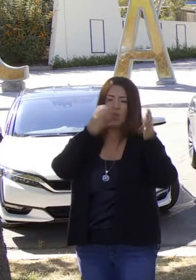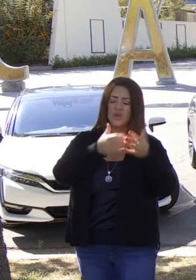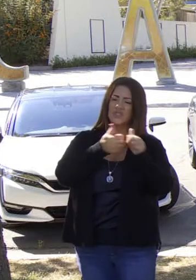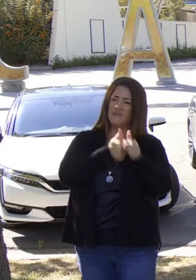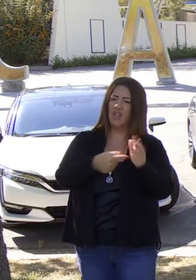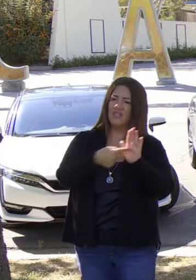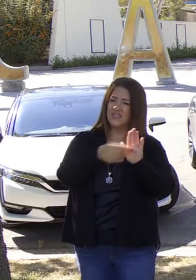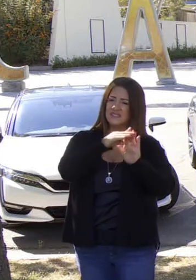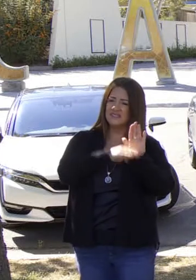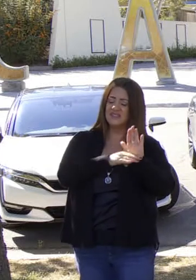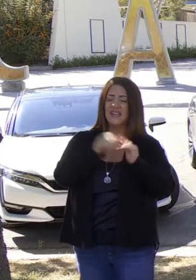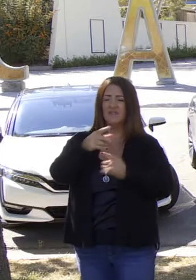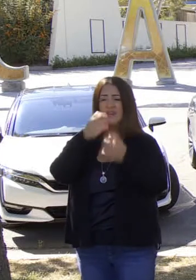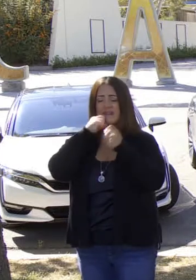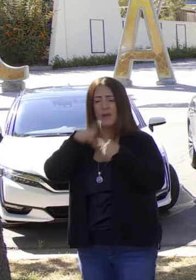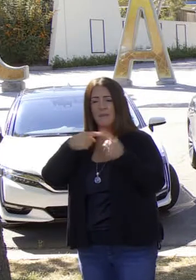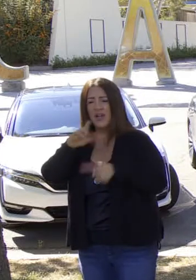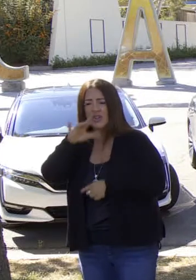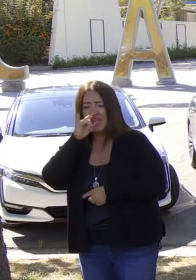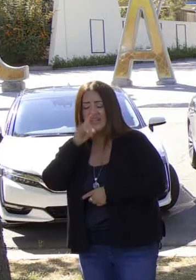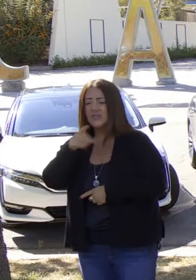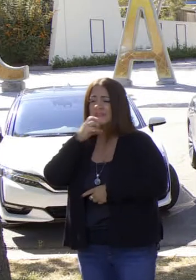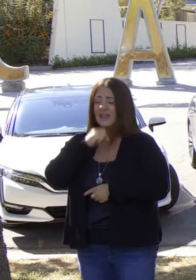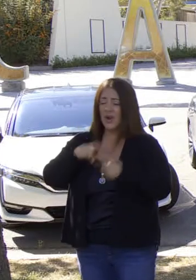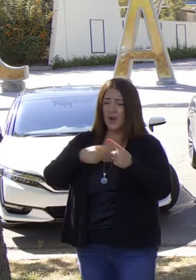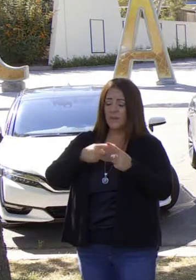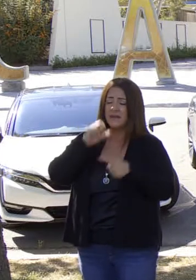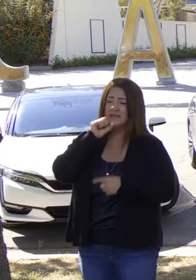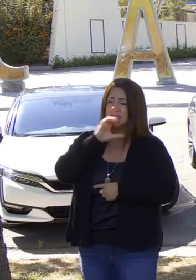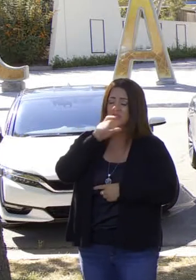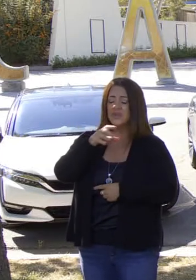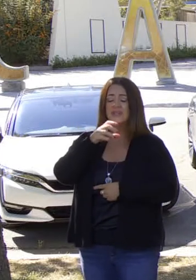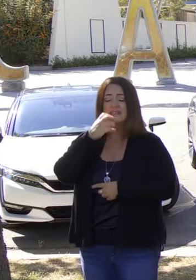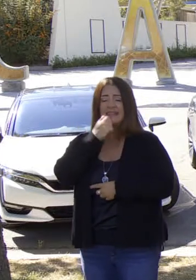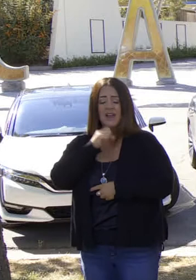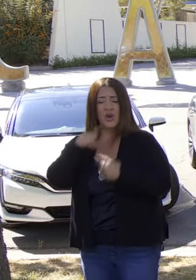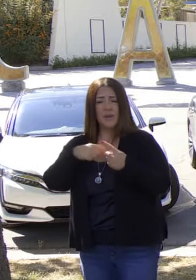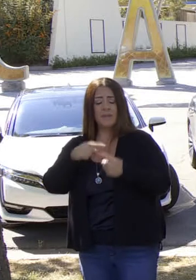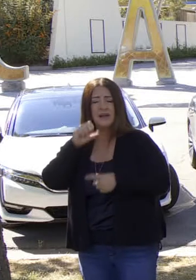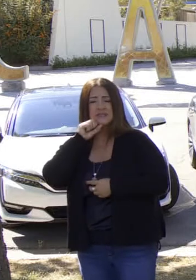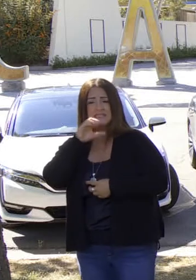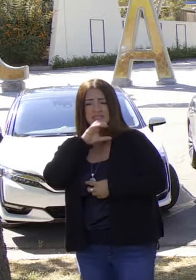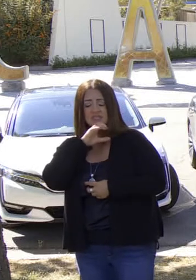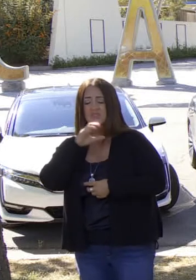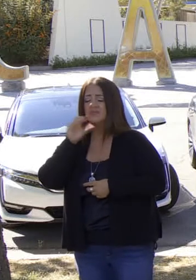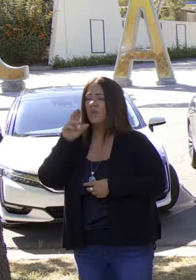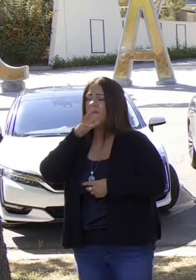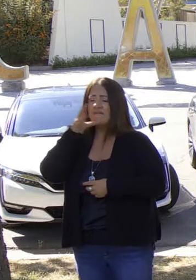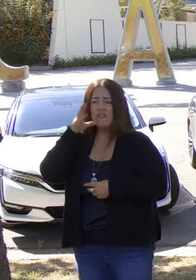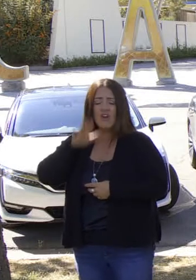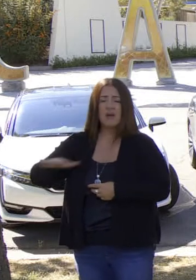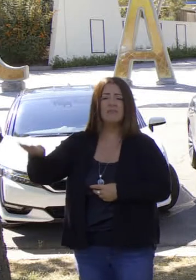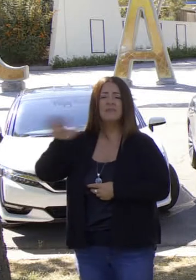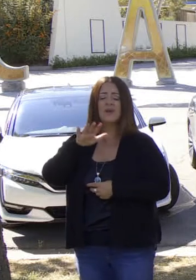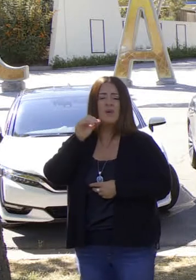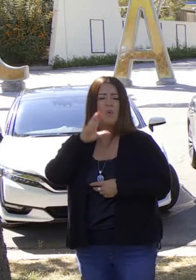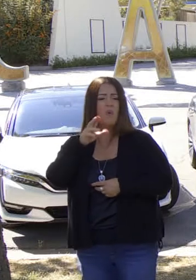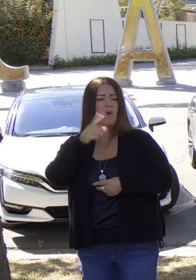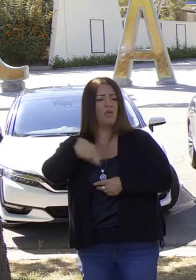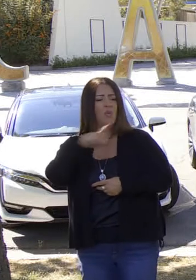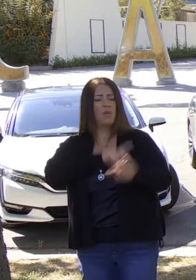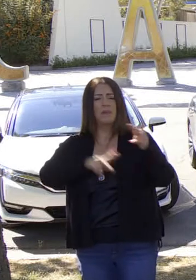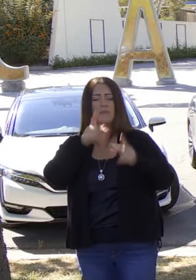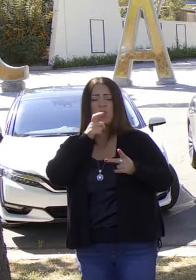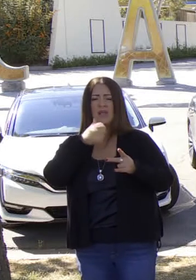ejemplo. Si les importan sus hijos y sus nietos, si le importan comunidades a desventaja, si le importan personas de avanzada